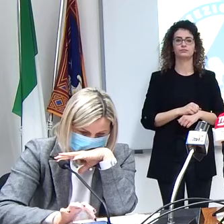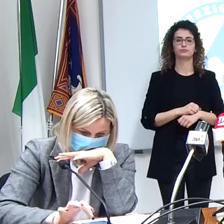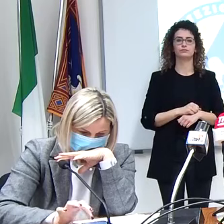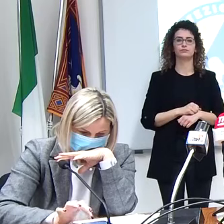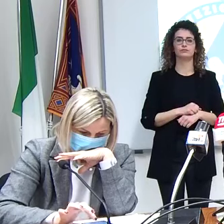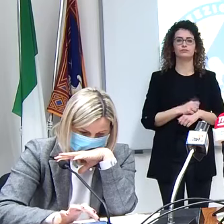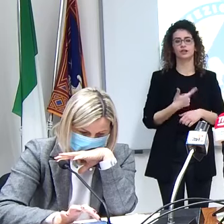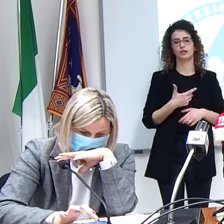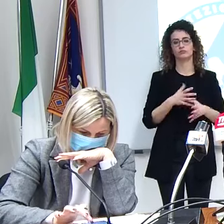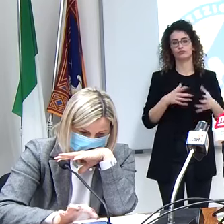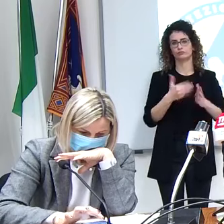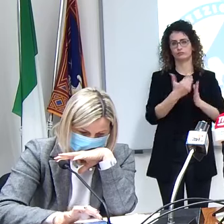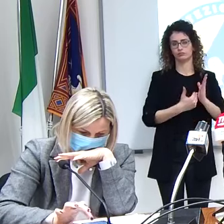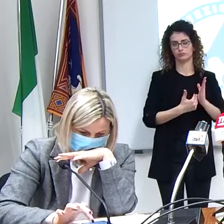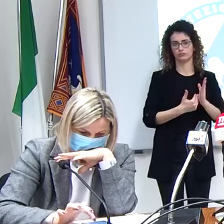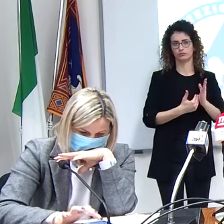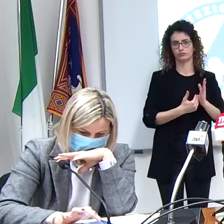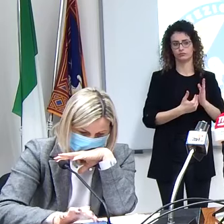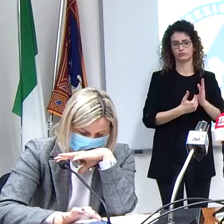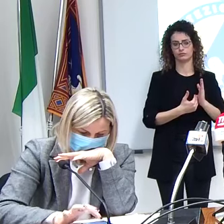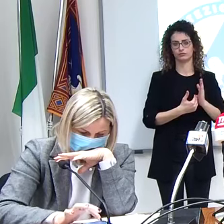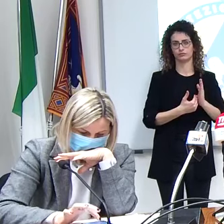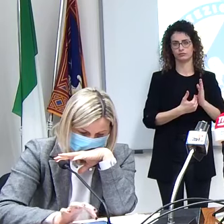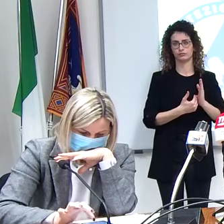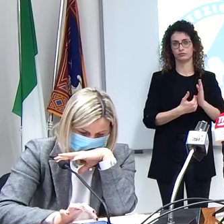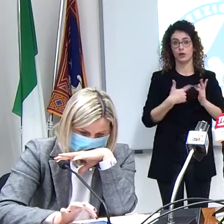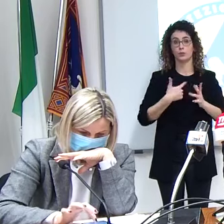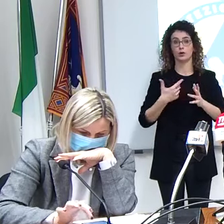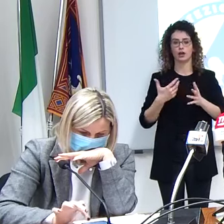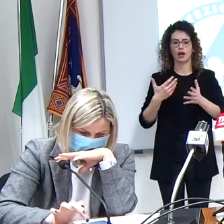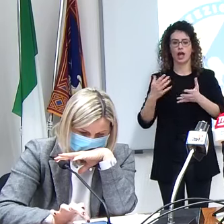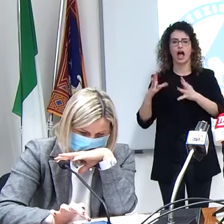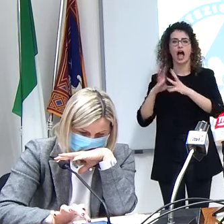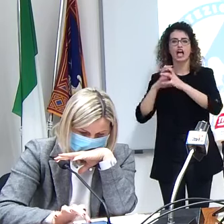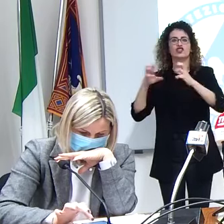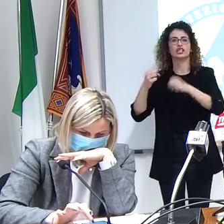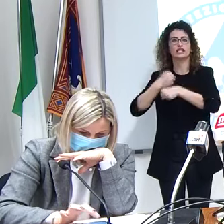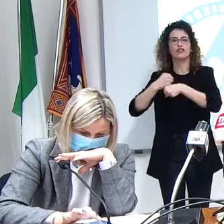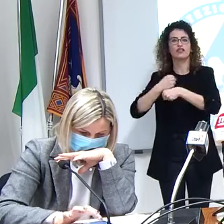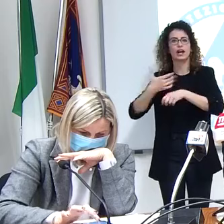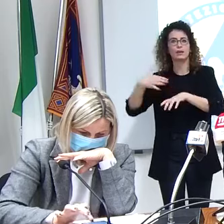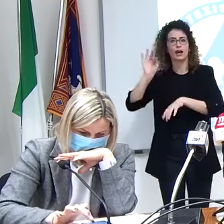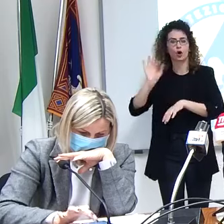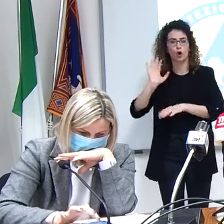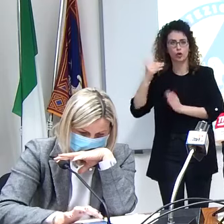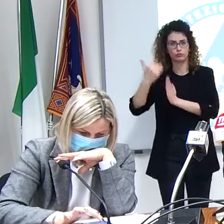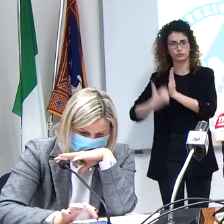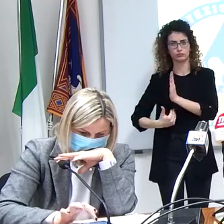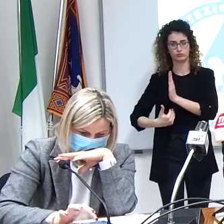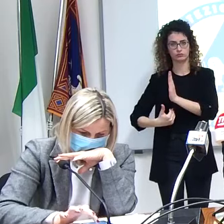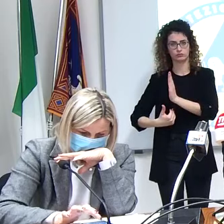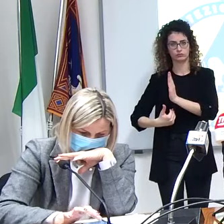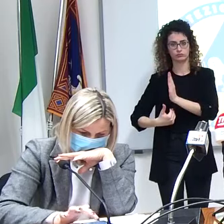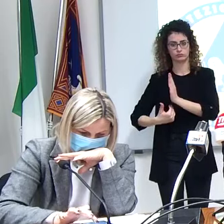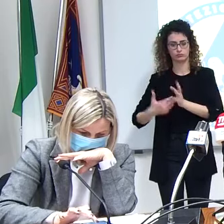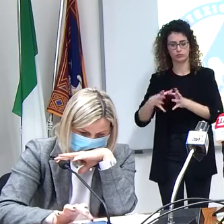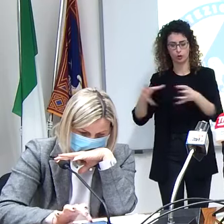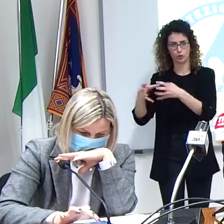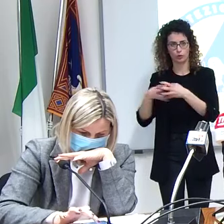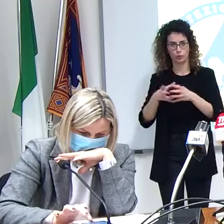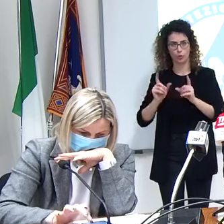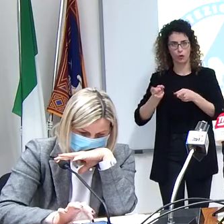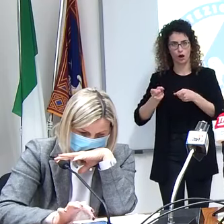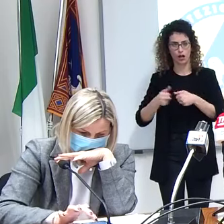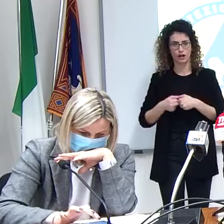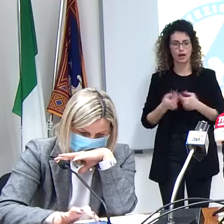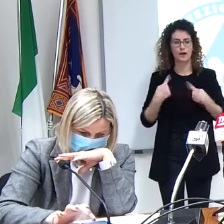fattori quindi le ha decisi l'agenzia del farmaco questi criteri di selezione quindi